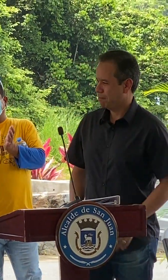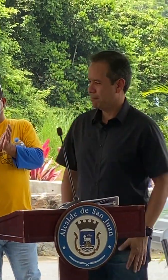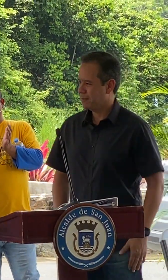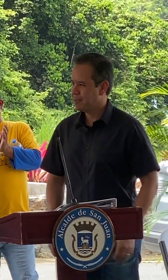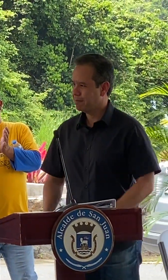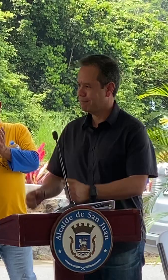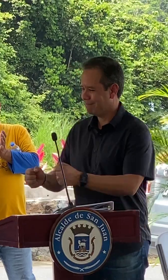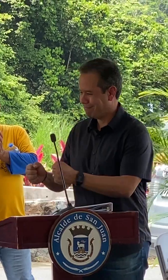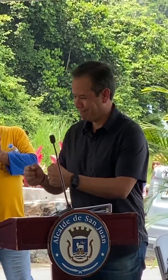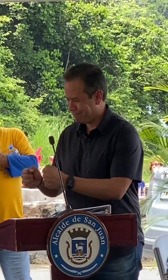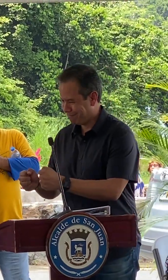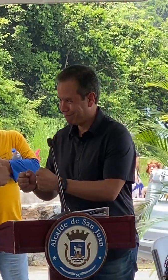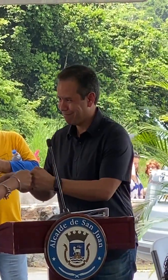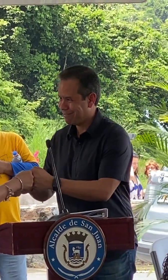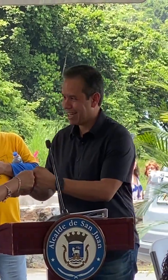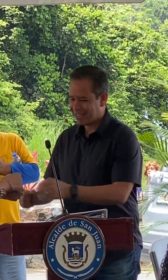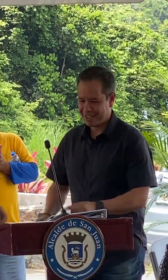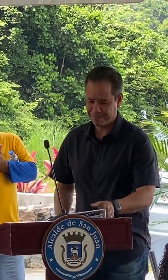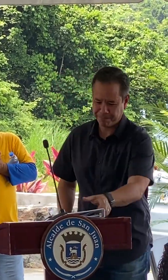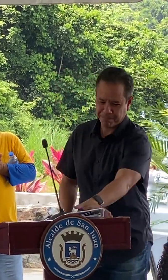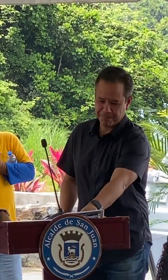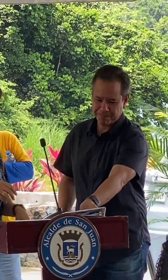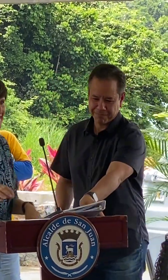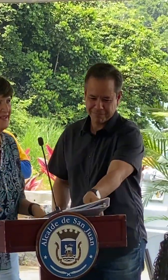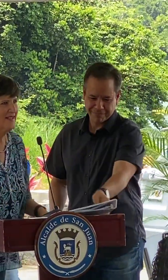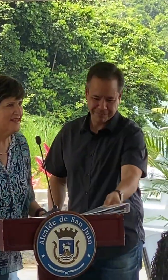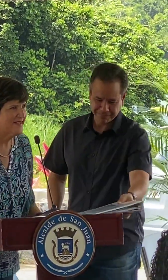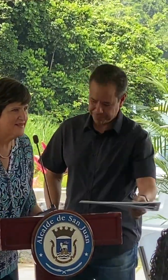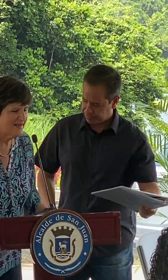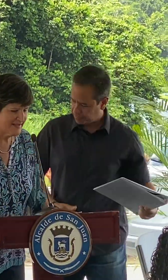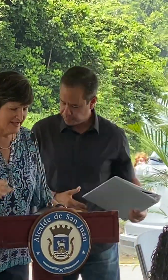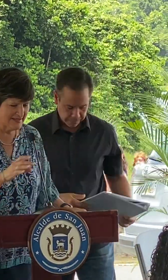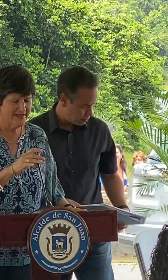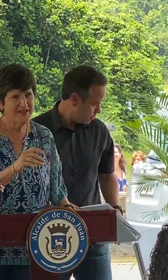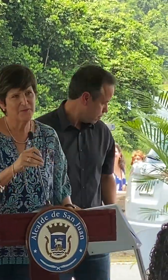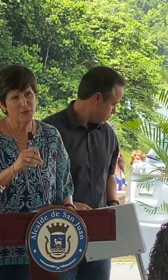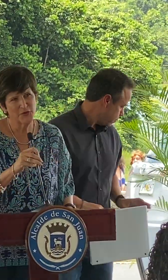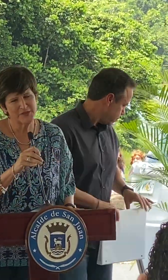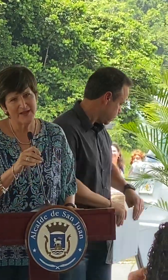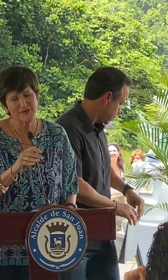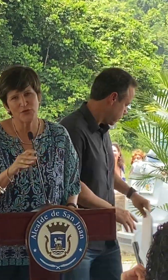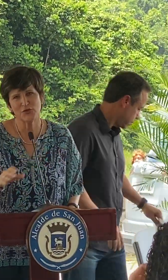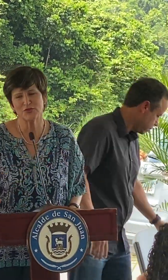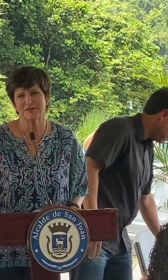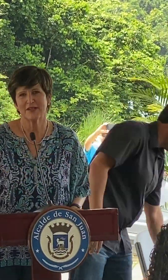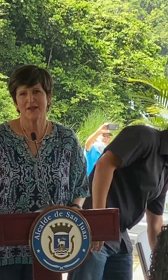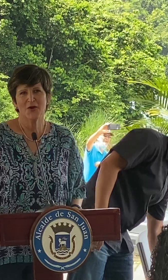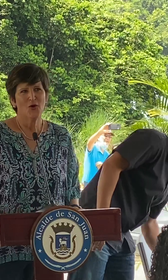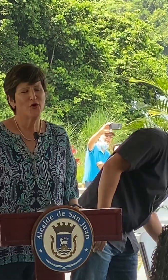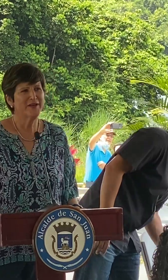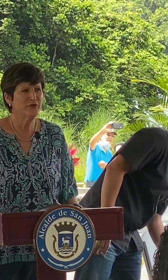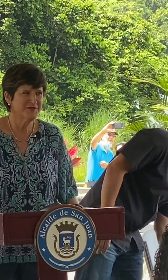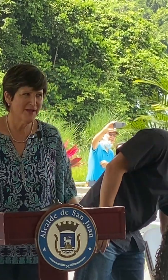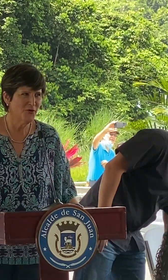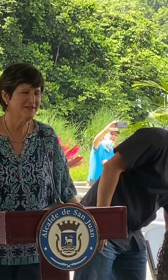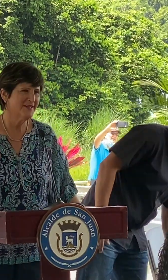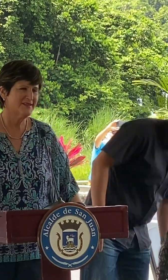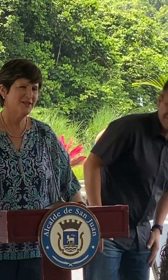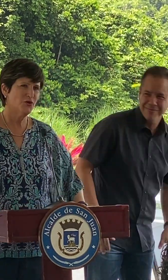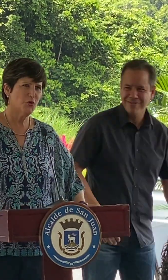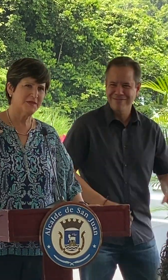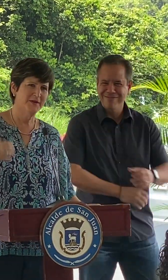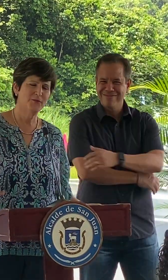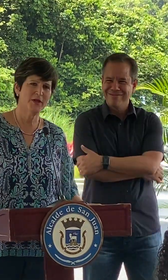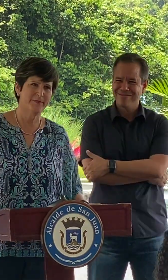buenos días a todos hoy reforzamos